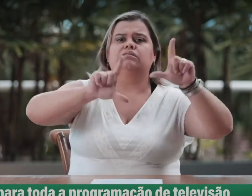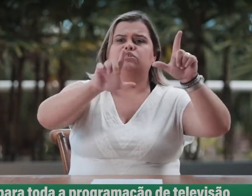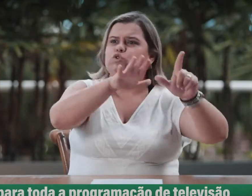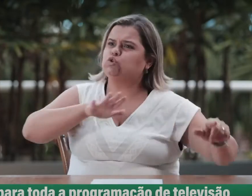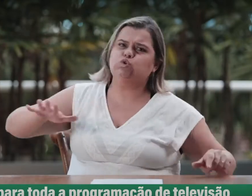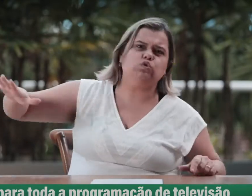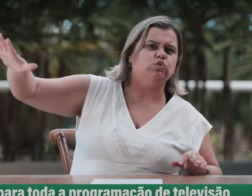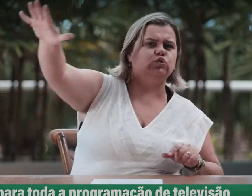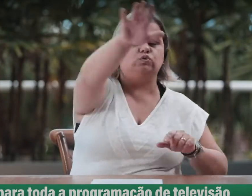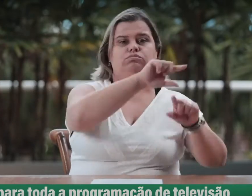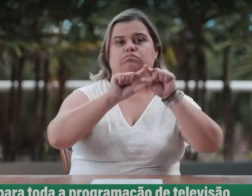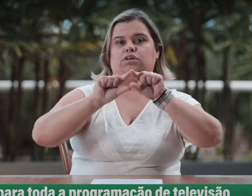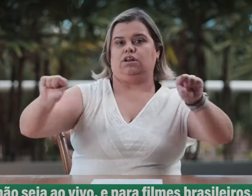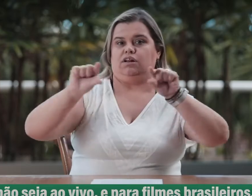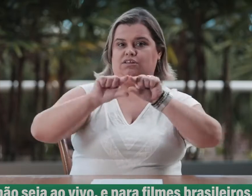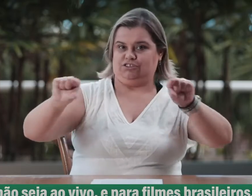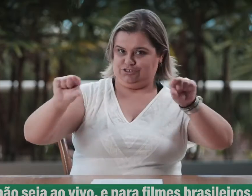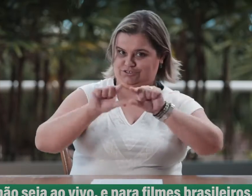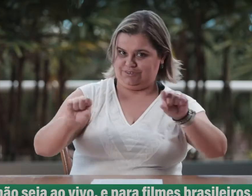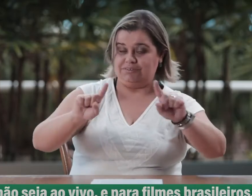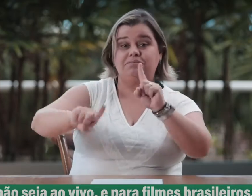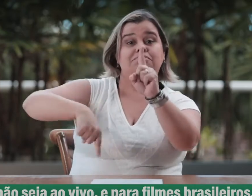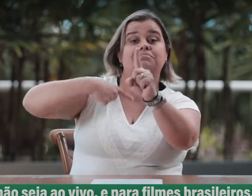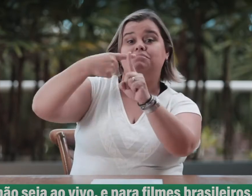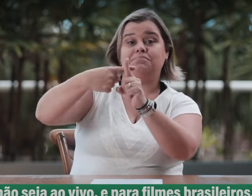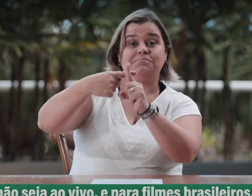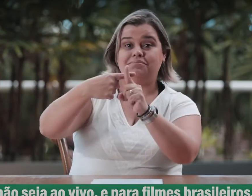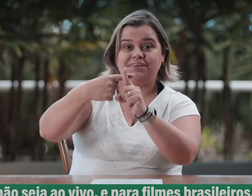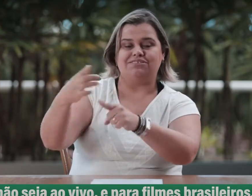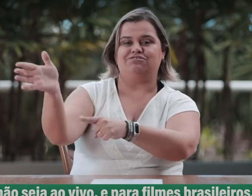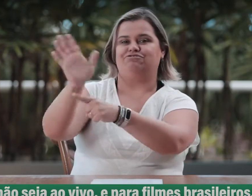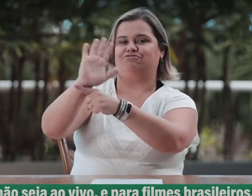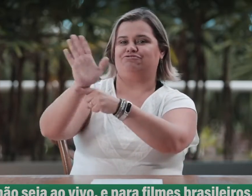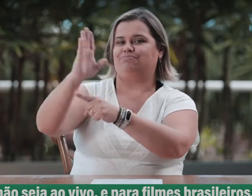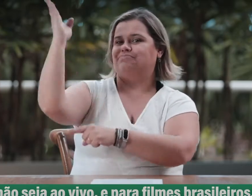a programação de televisão que não seja ao vivo e para filmes brasileiros.